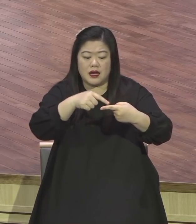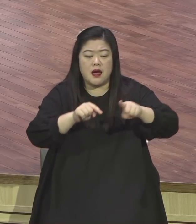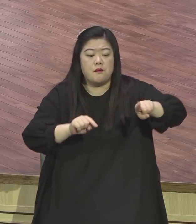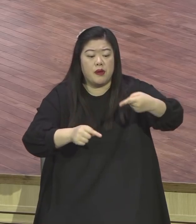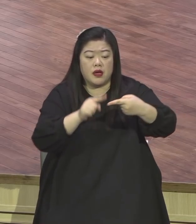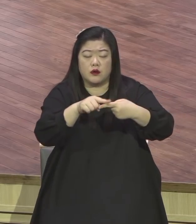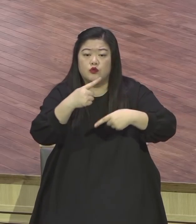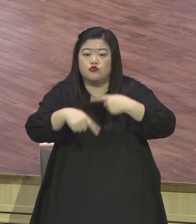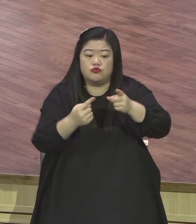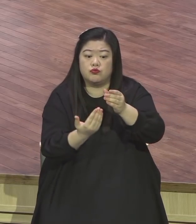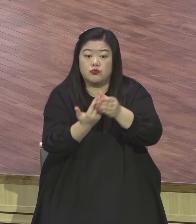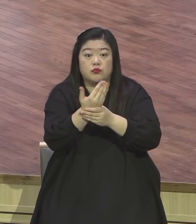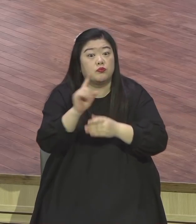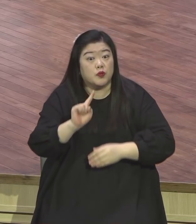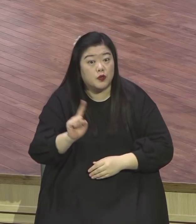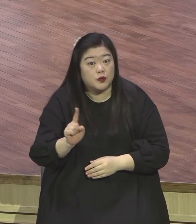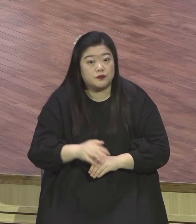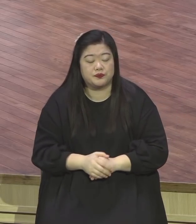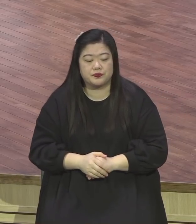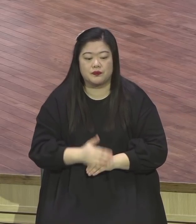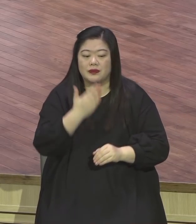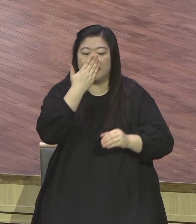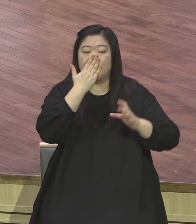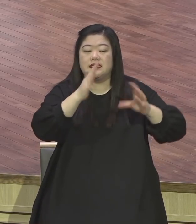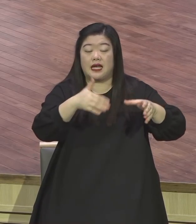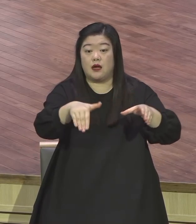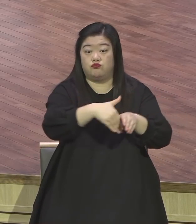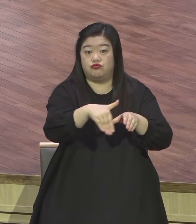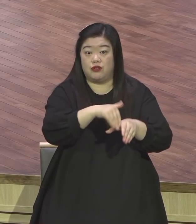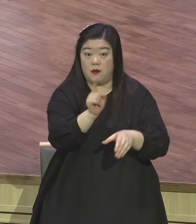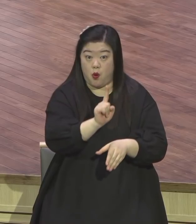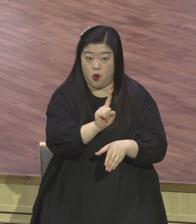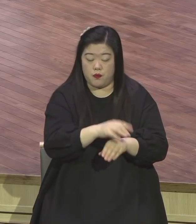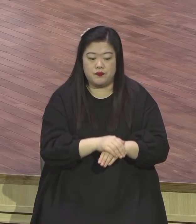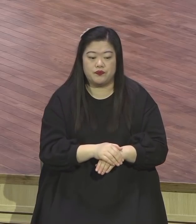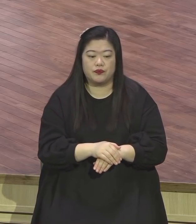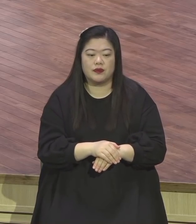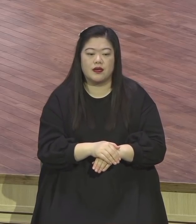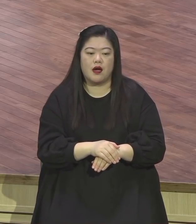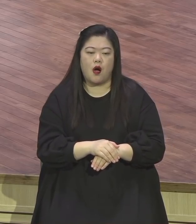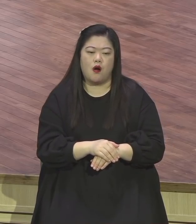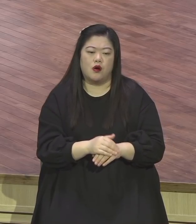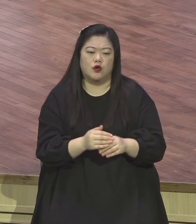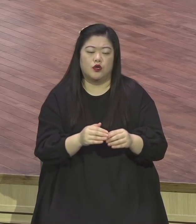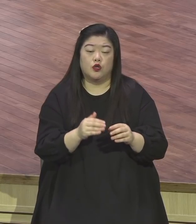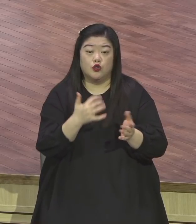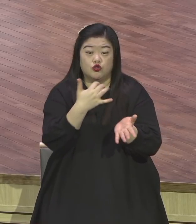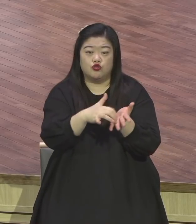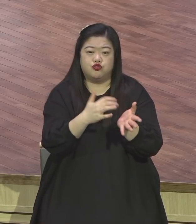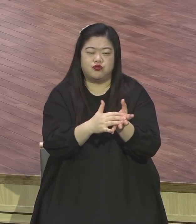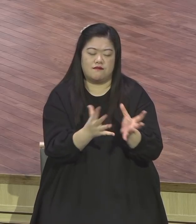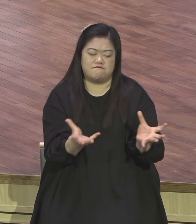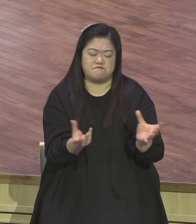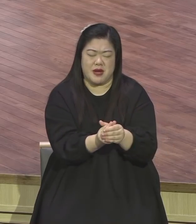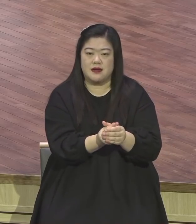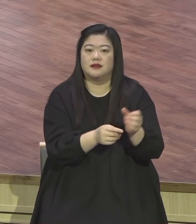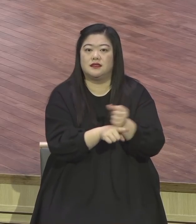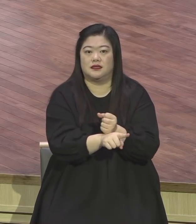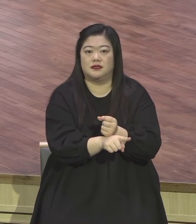방식으로는 충만입니다 충만 충만 완전수를 말합니다 완전수가 10이기 때문에 그때는